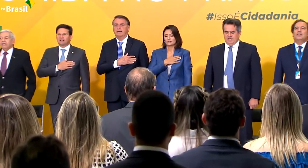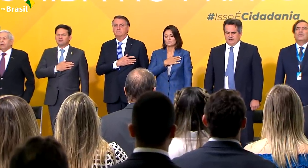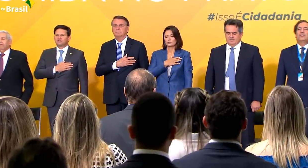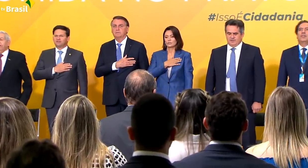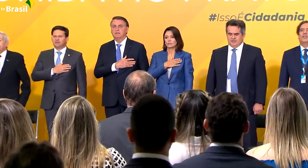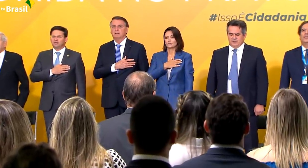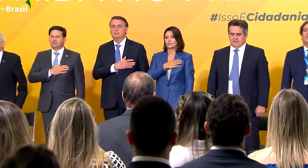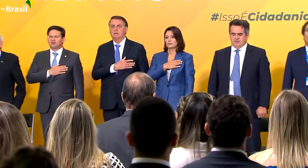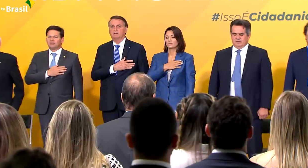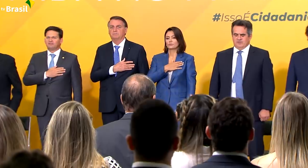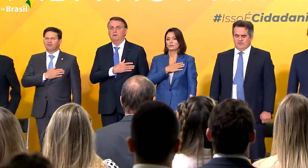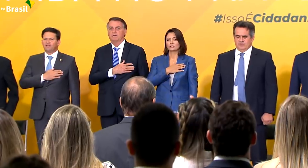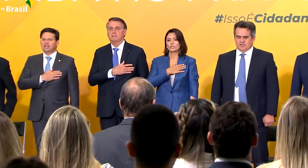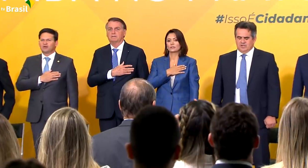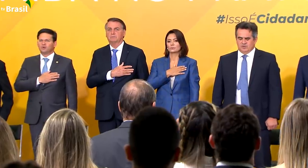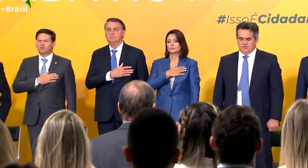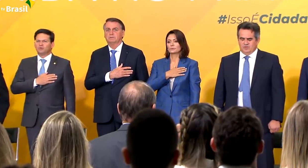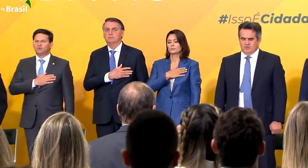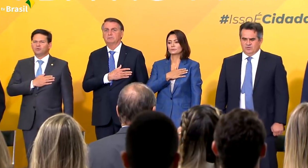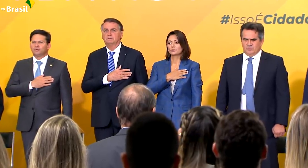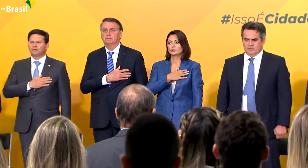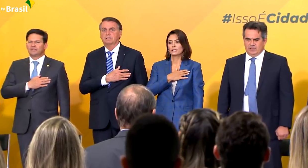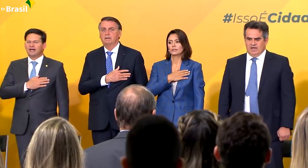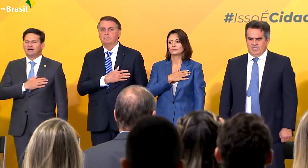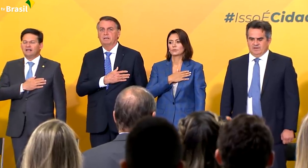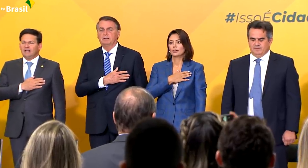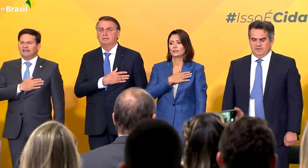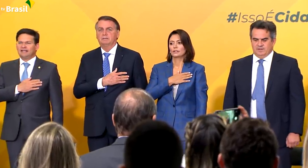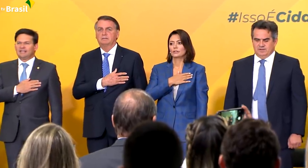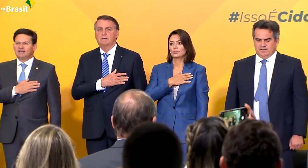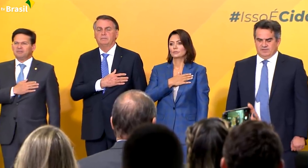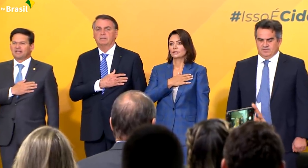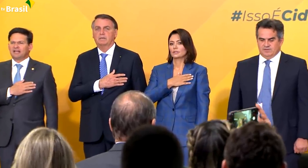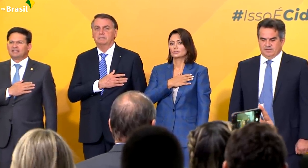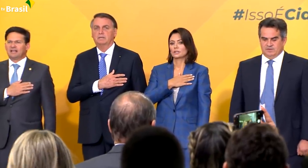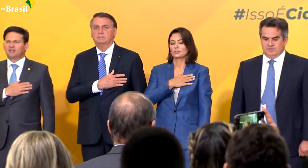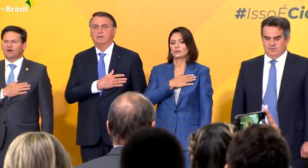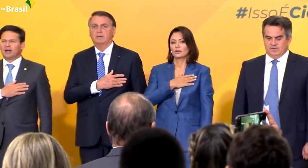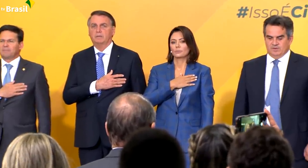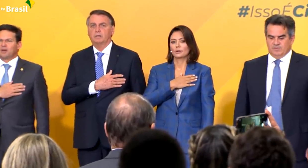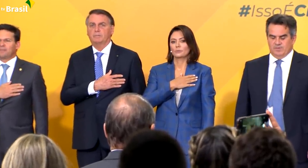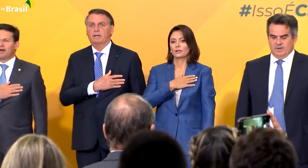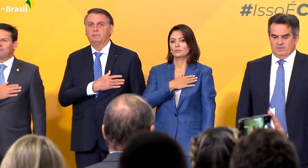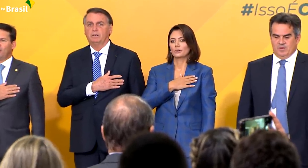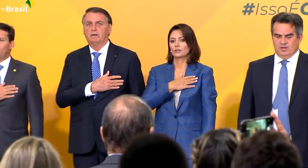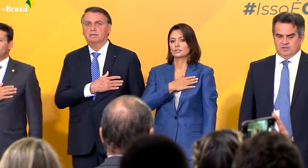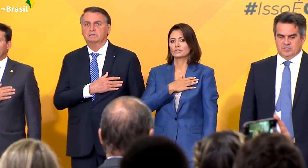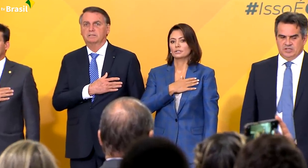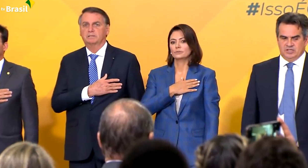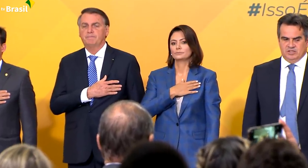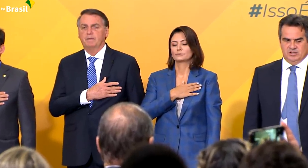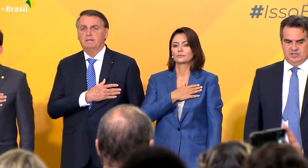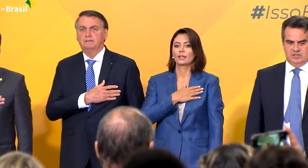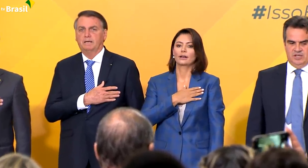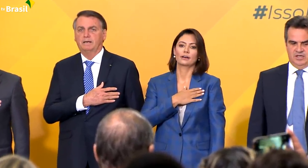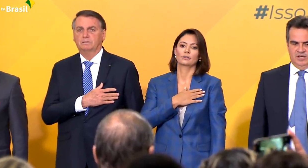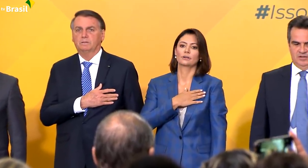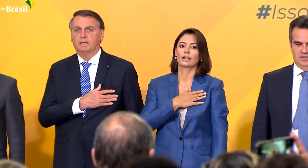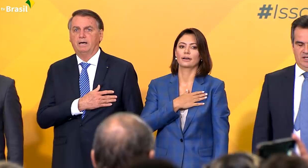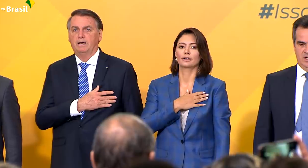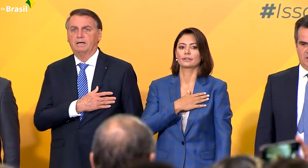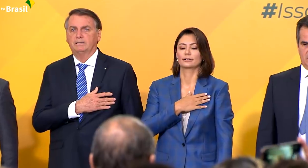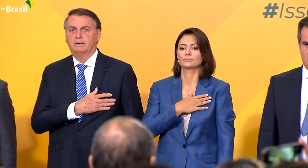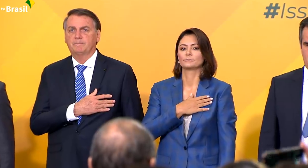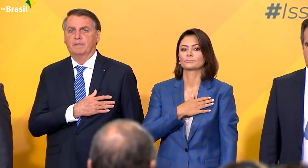verás que o filho teu não foge a luna. Vem dele quem te adora a própria morte, terra